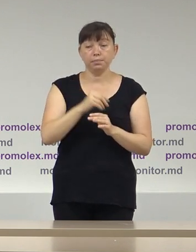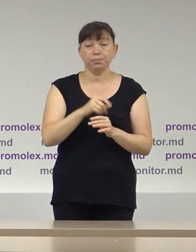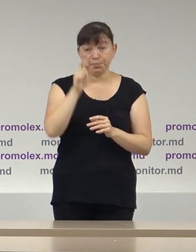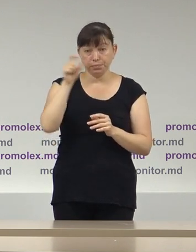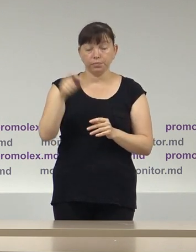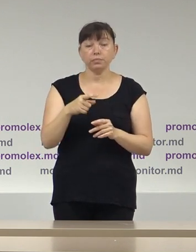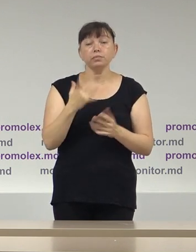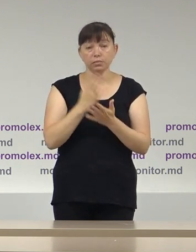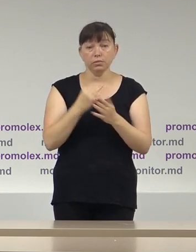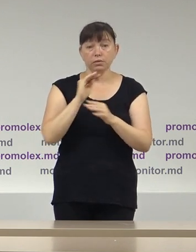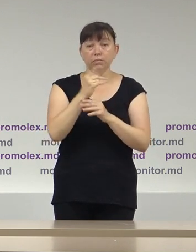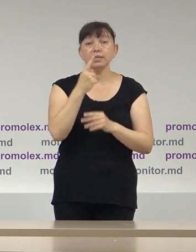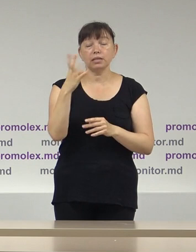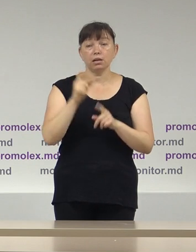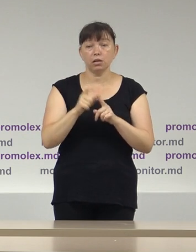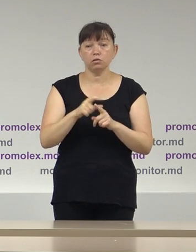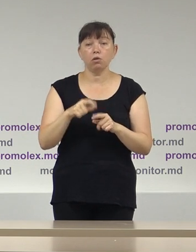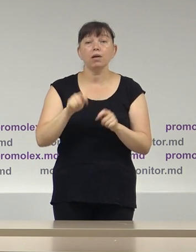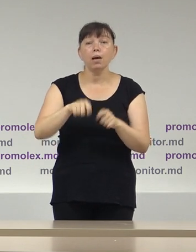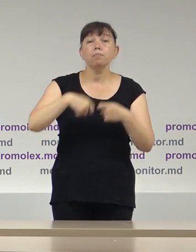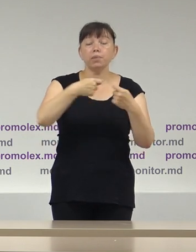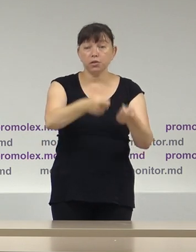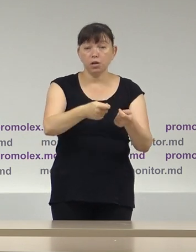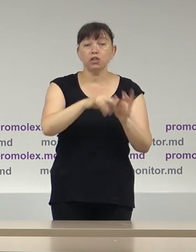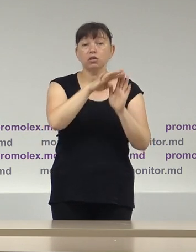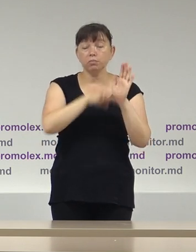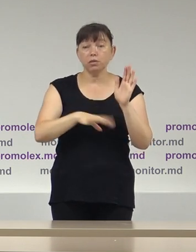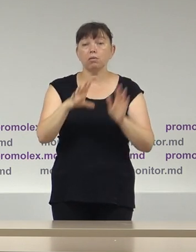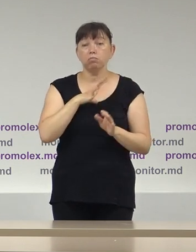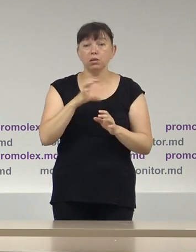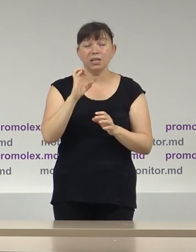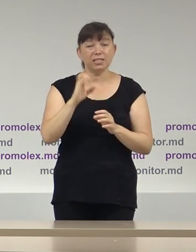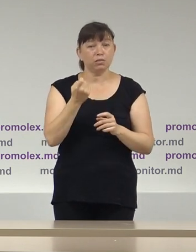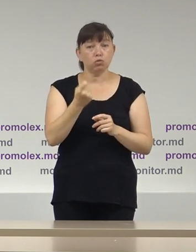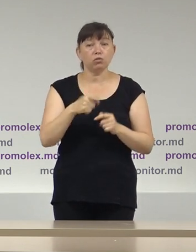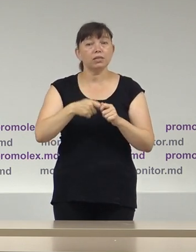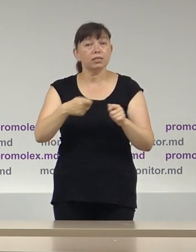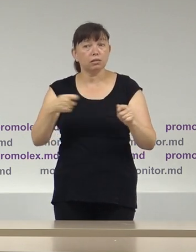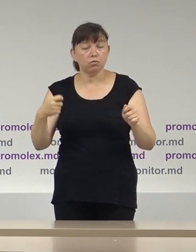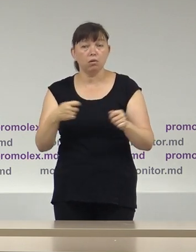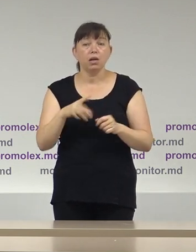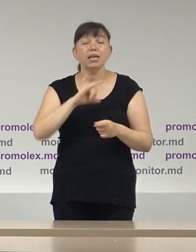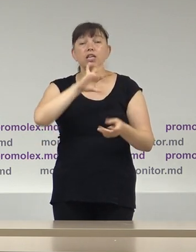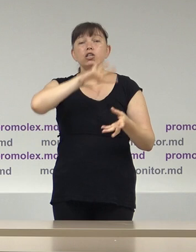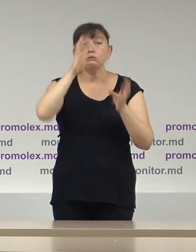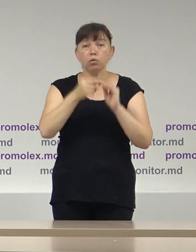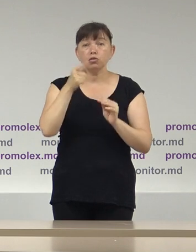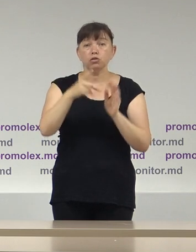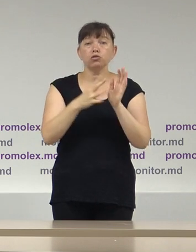câteva cuvinte, transmiterea listelor electorale s-a desfășurat cu deficiențe din totalul de